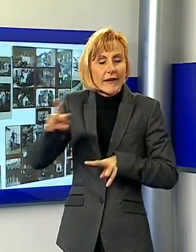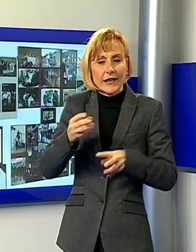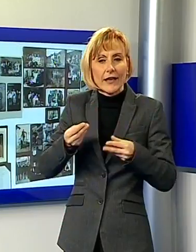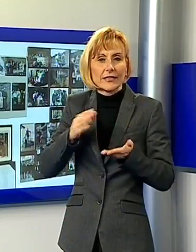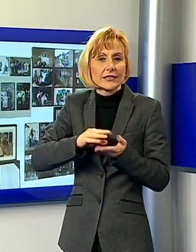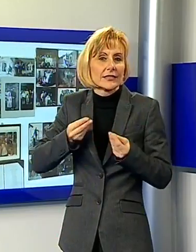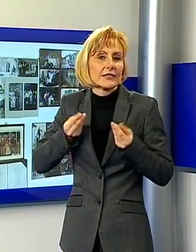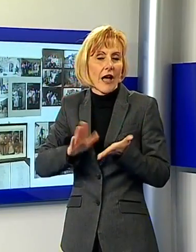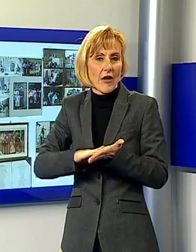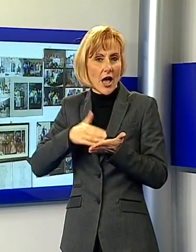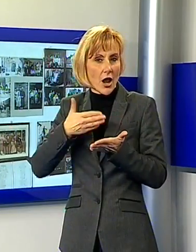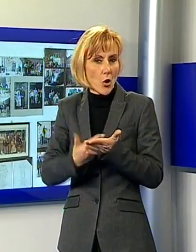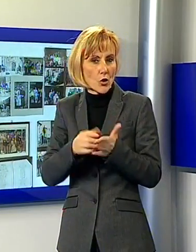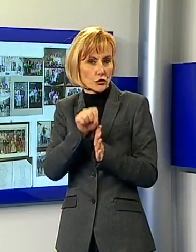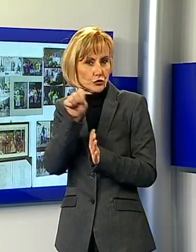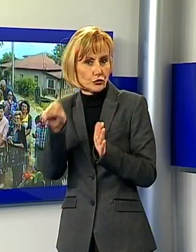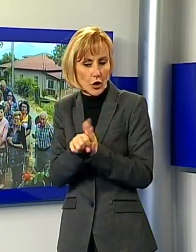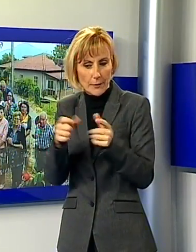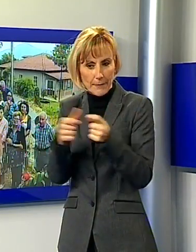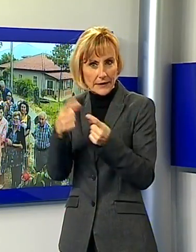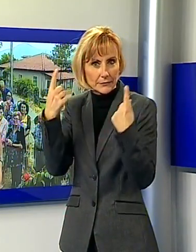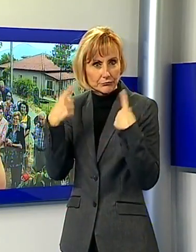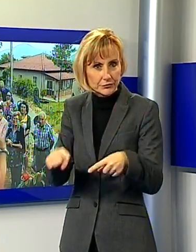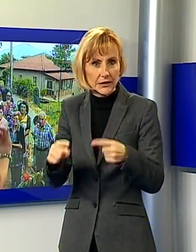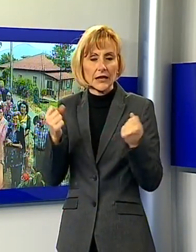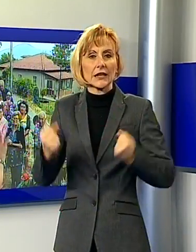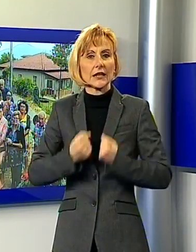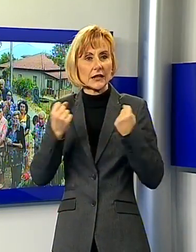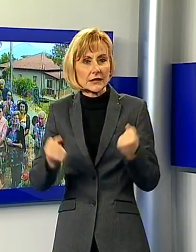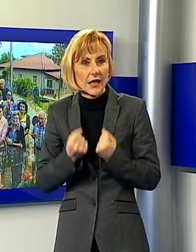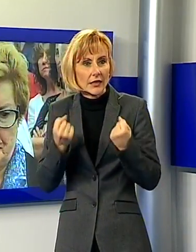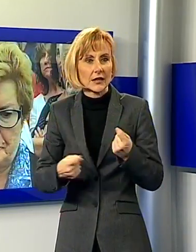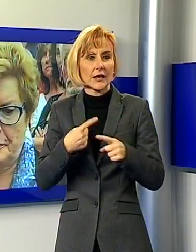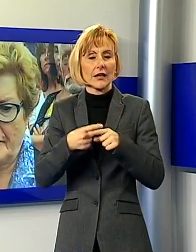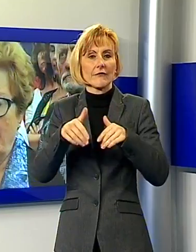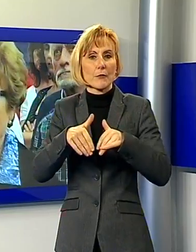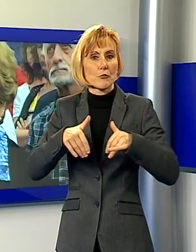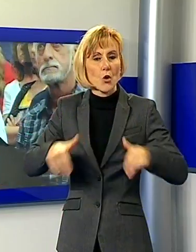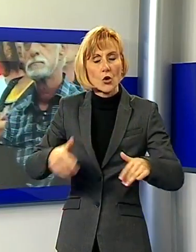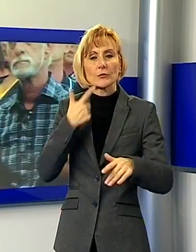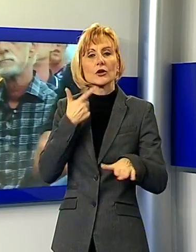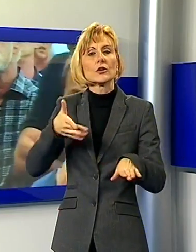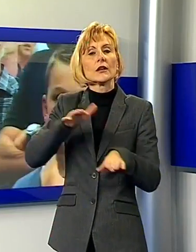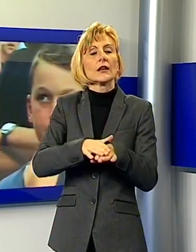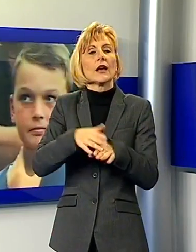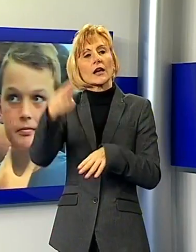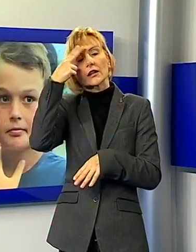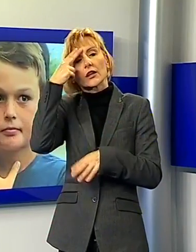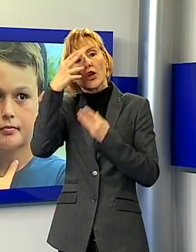paese lo fa con tante iniziative e mostre ma soprattutto grazie ai tanti ricordi del paese vecchio